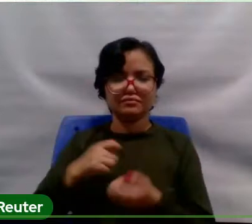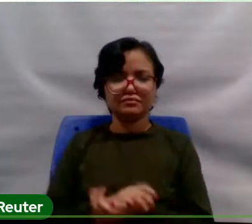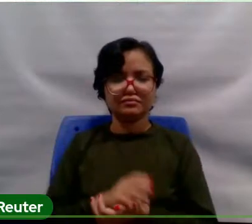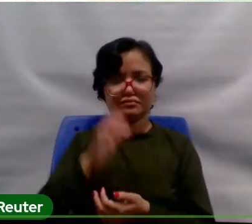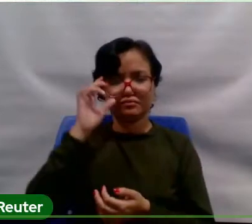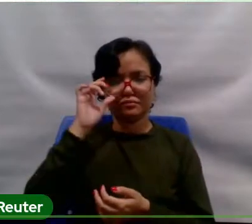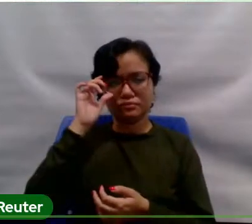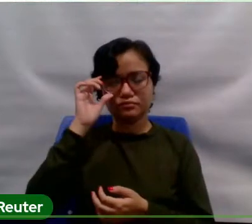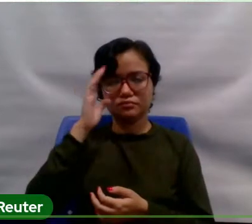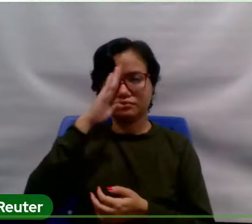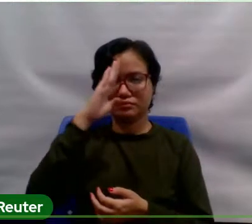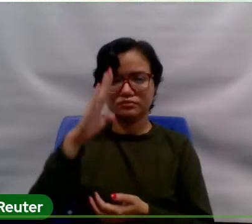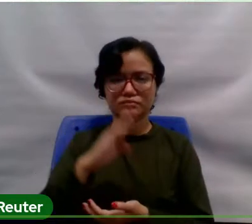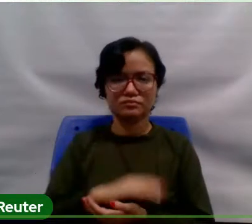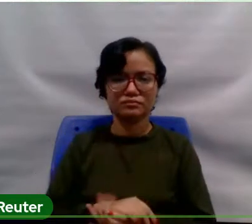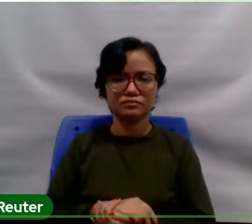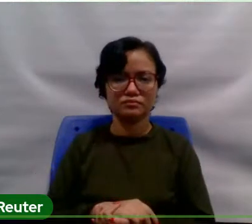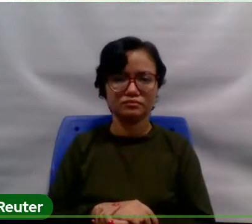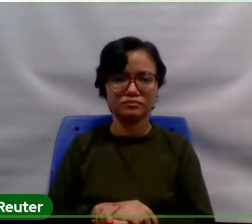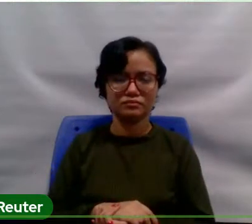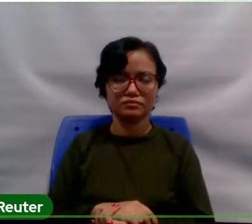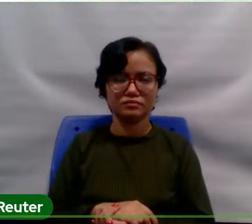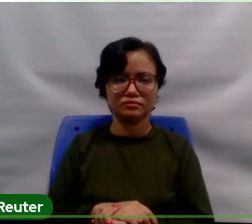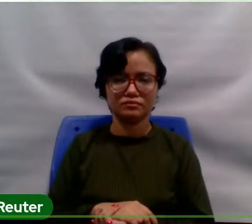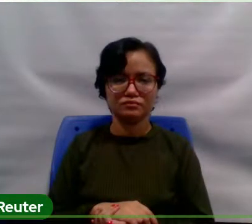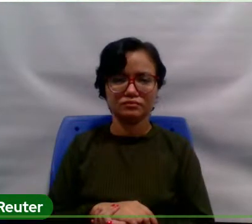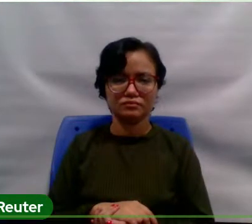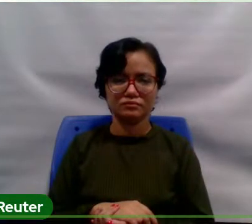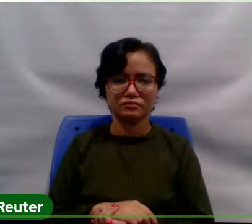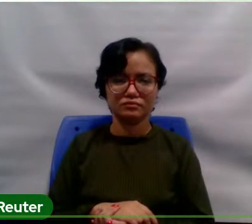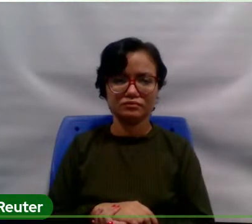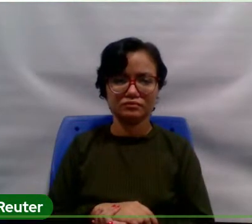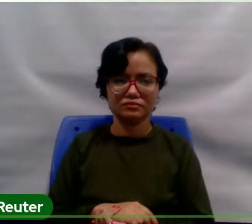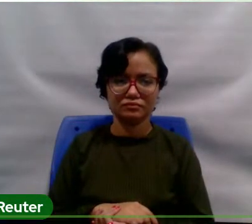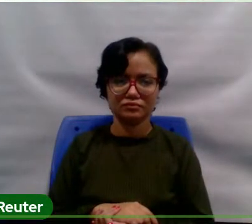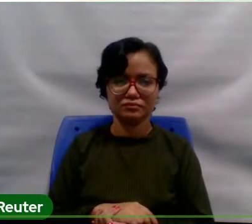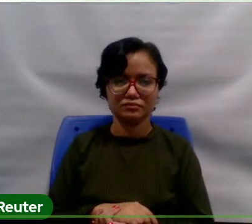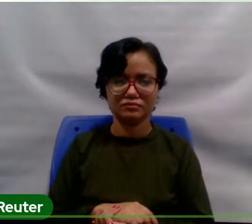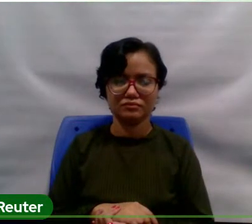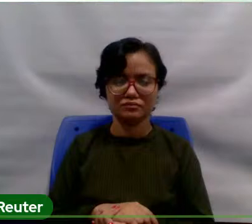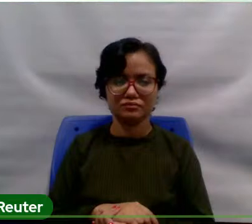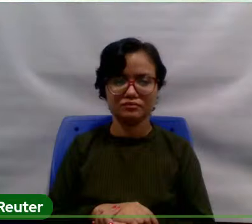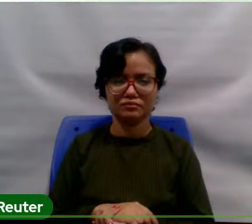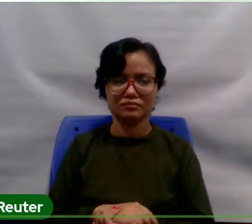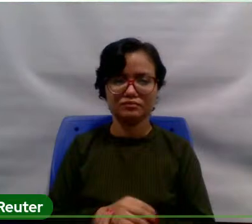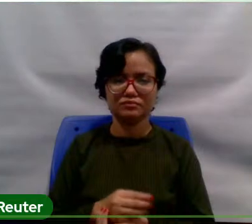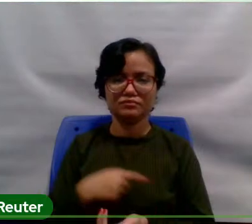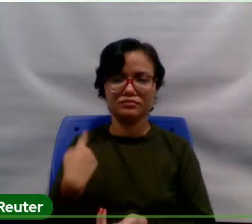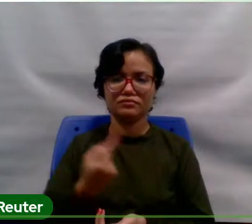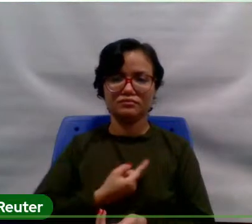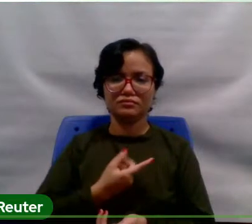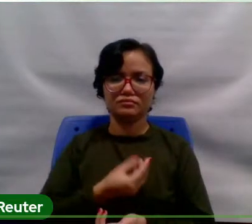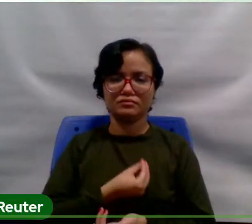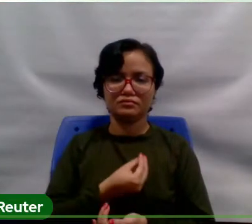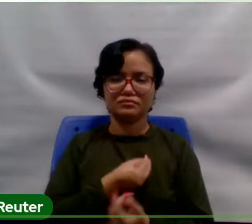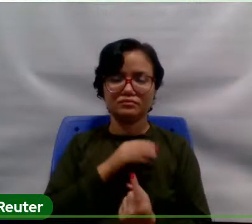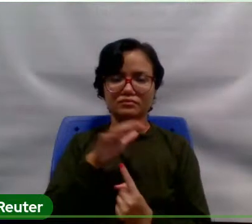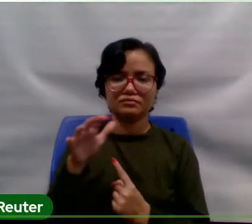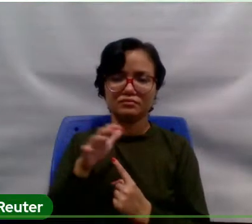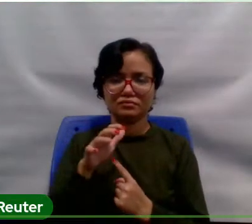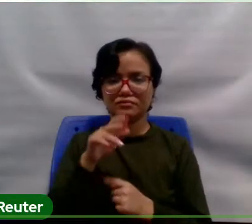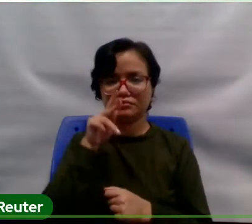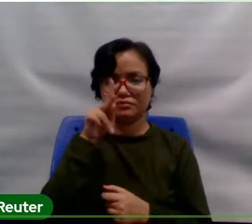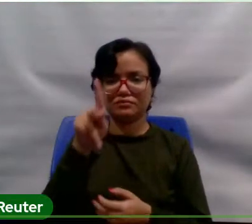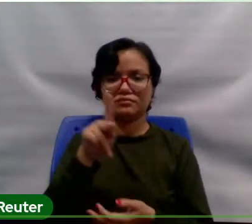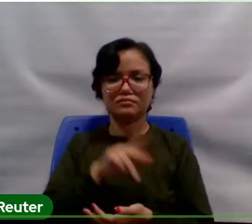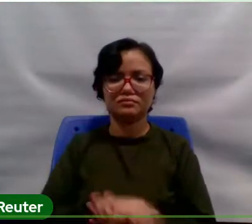Principalmente por conta da pandemia, né? Que estamos vivenciando e que impactou fortemente,